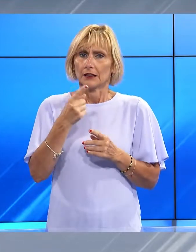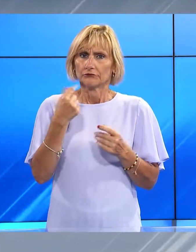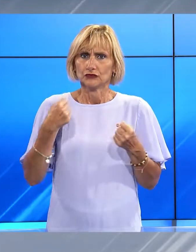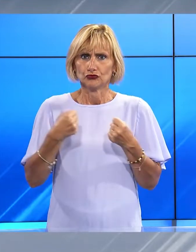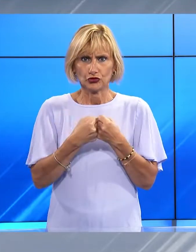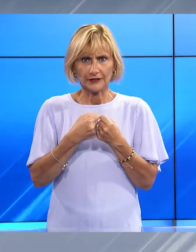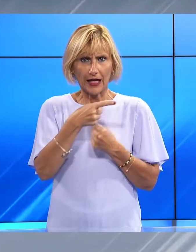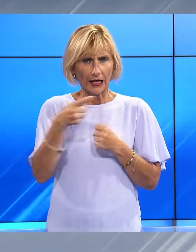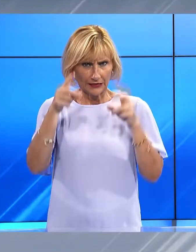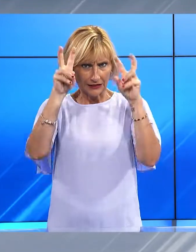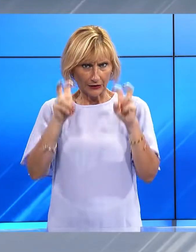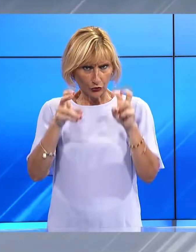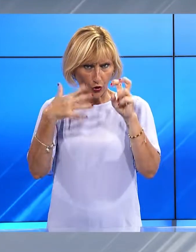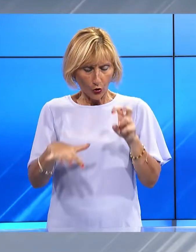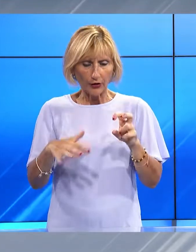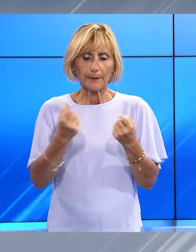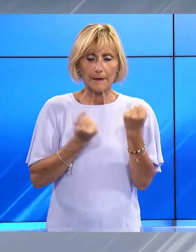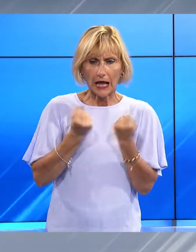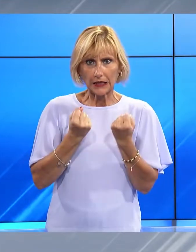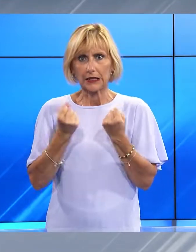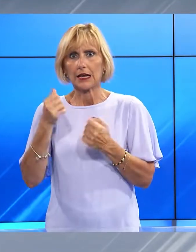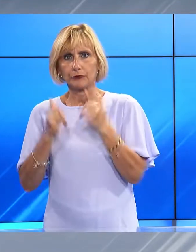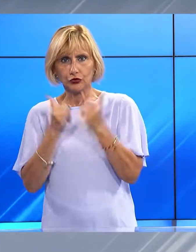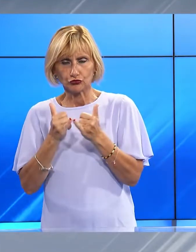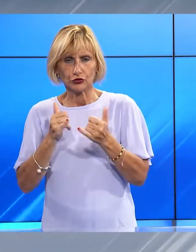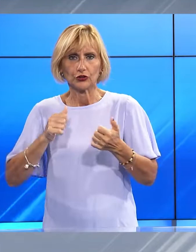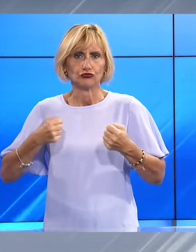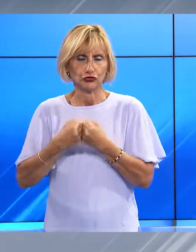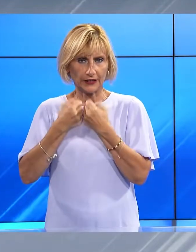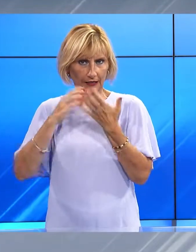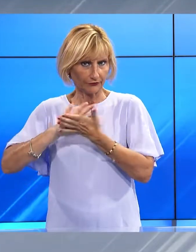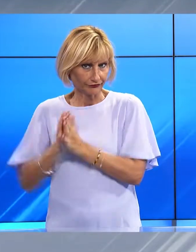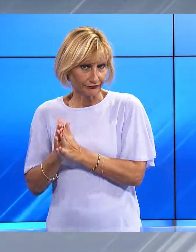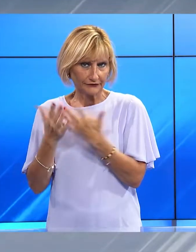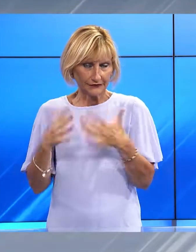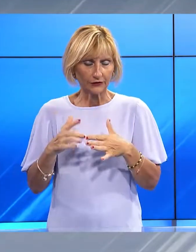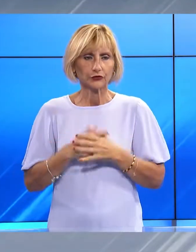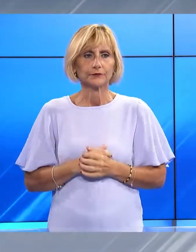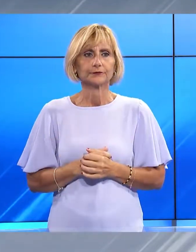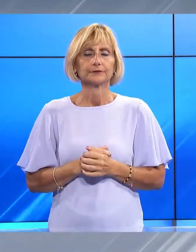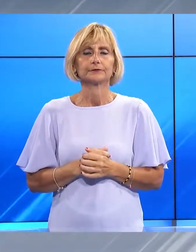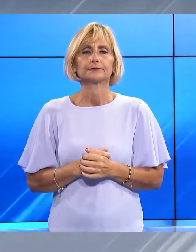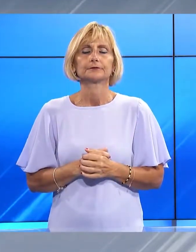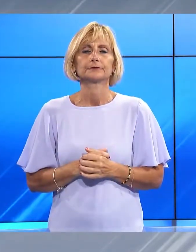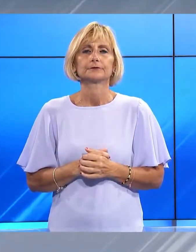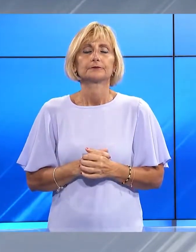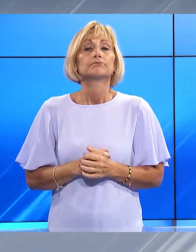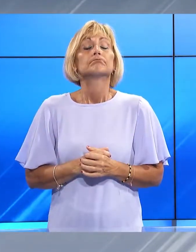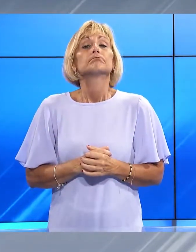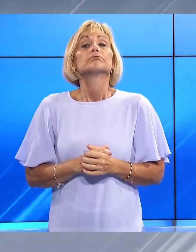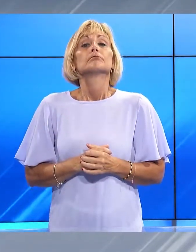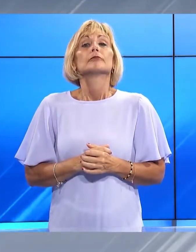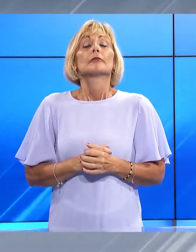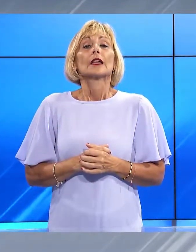vita a Pietrasanta, in bici travolta da un'auto. Sentiamo Luigi Casentini. Saranno i risultati dei rilievi